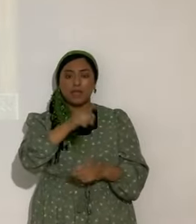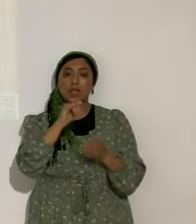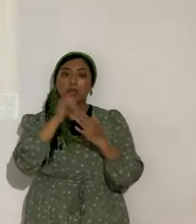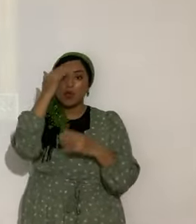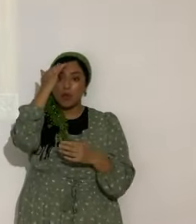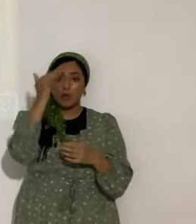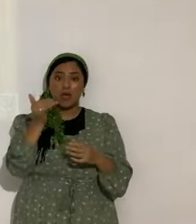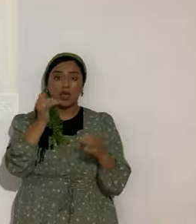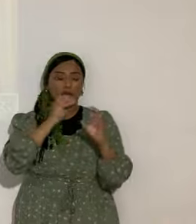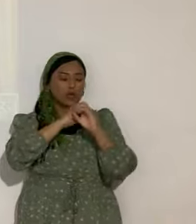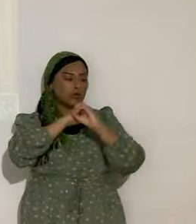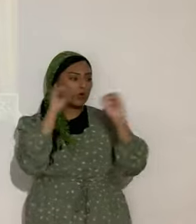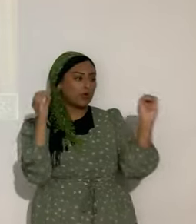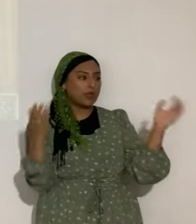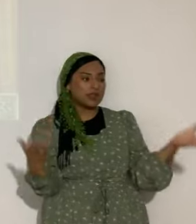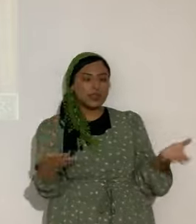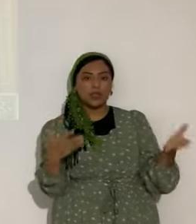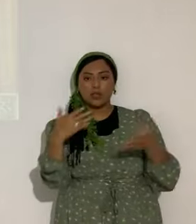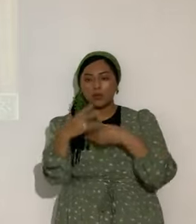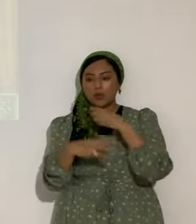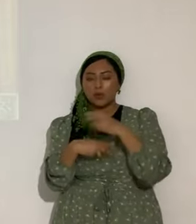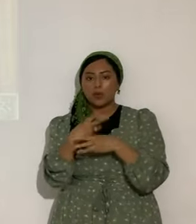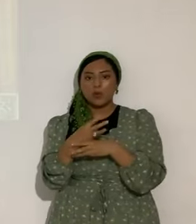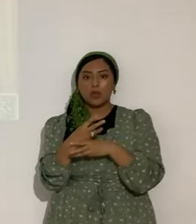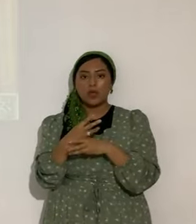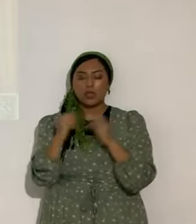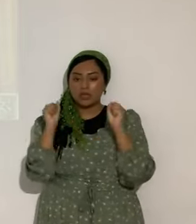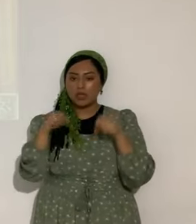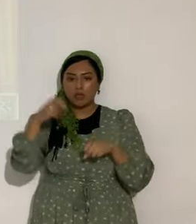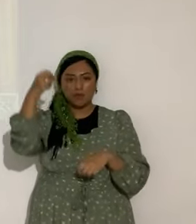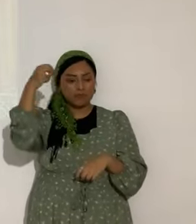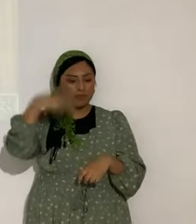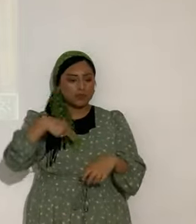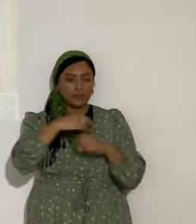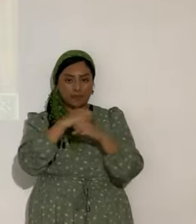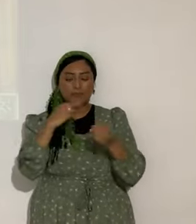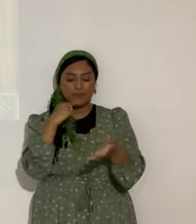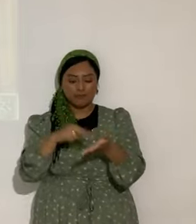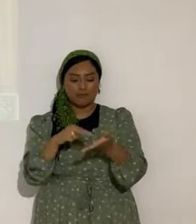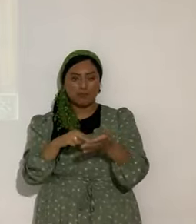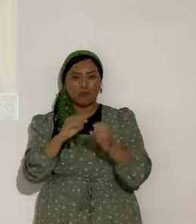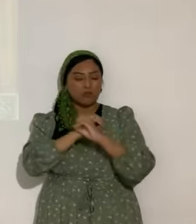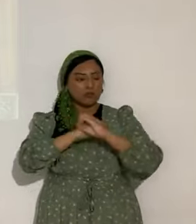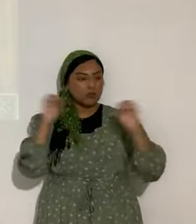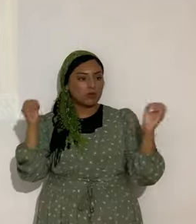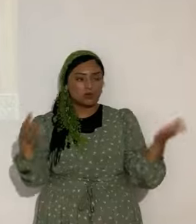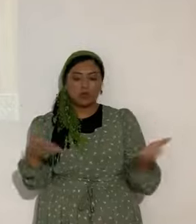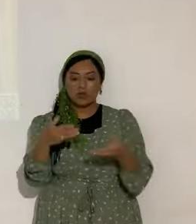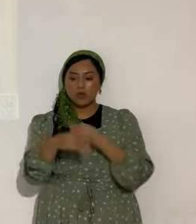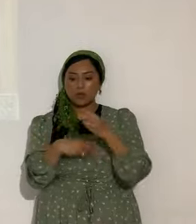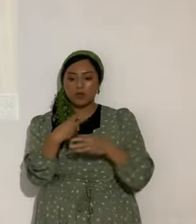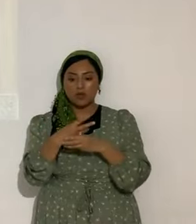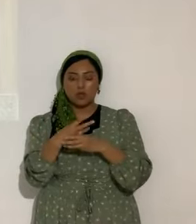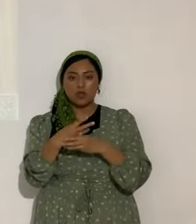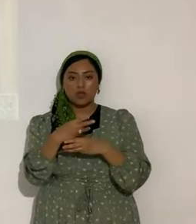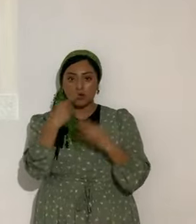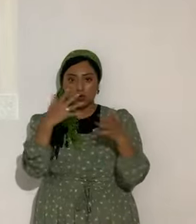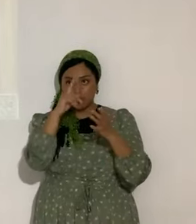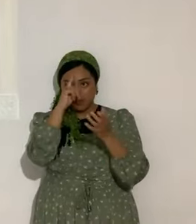Nada en este mundo podrá derrotarme. Anótalo. Nada en este mundo. Porque ya eres mesiánico. Pero